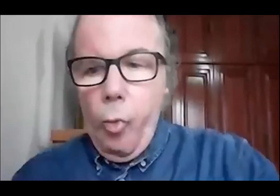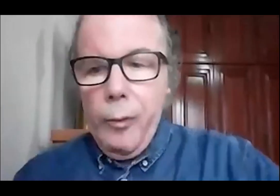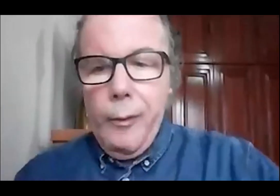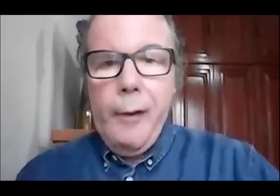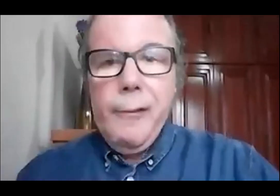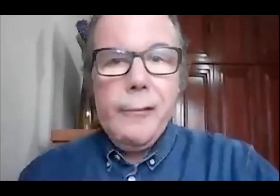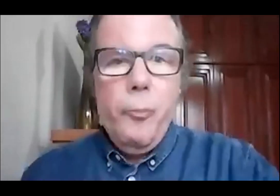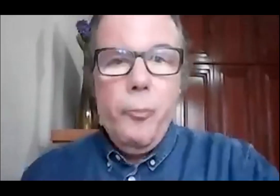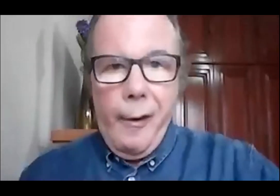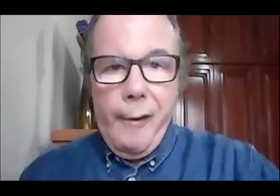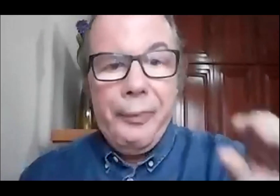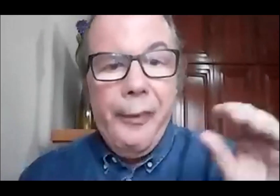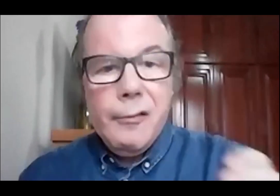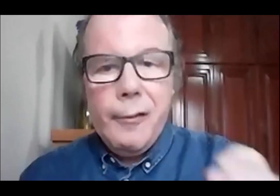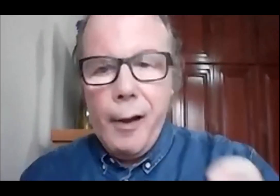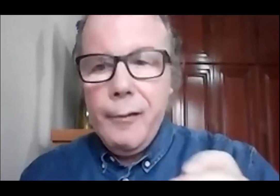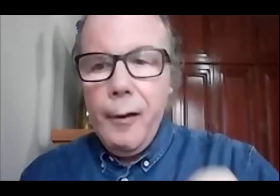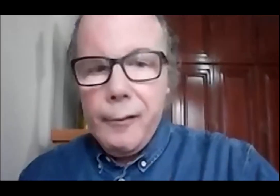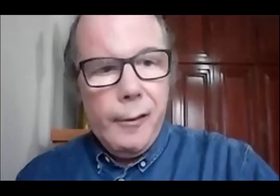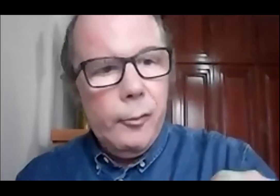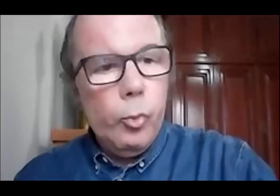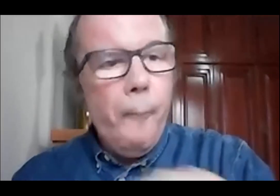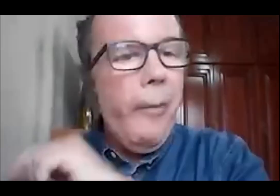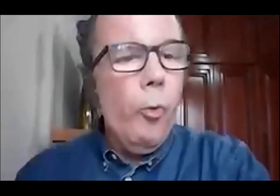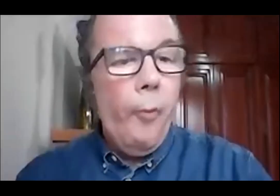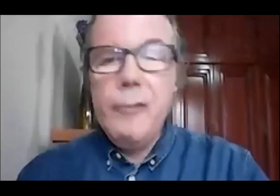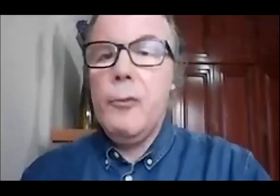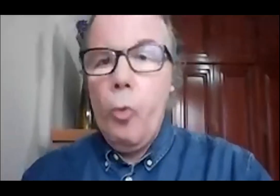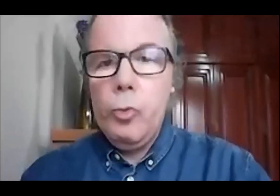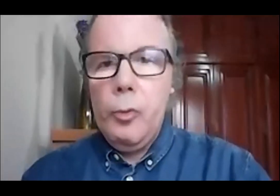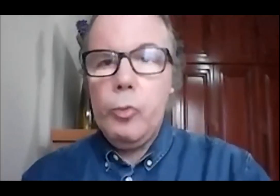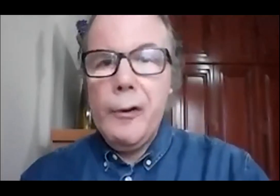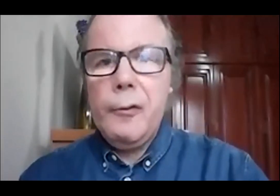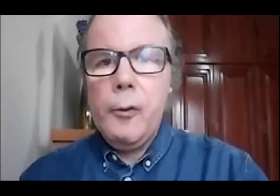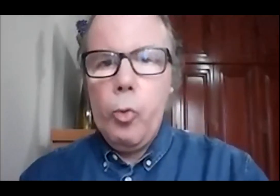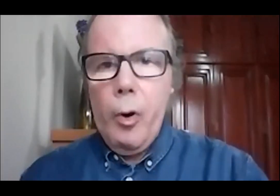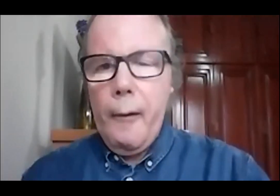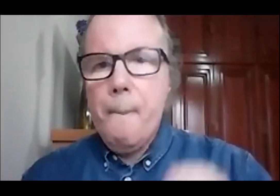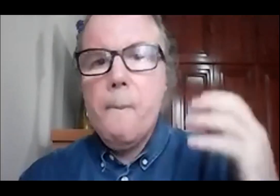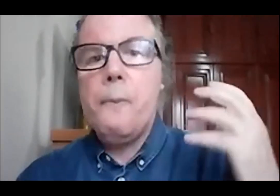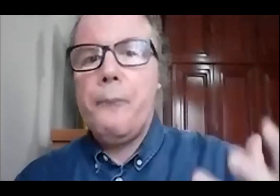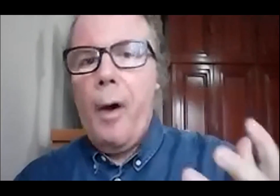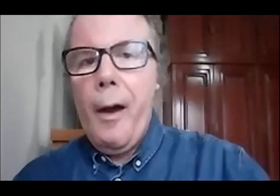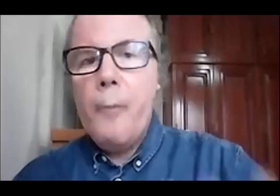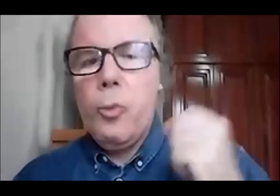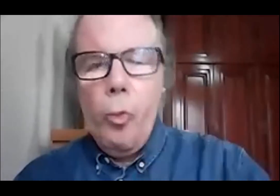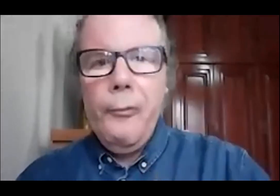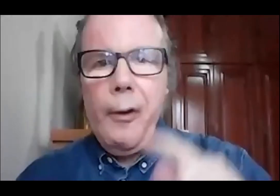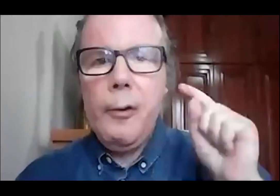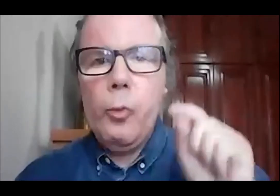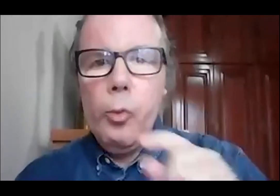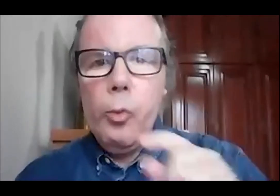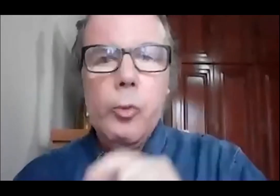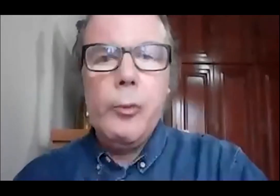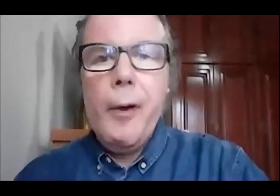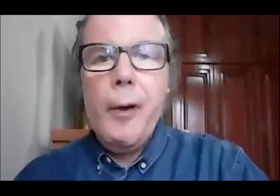olhar e admirar a dança das letras do meu voz transcritor para absorver